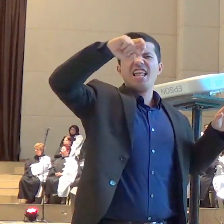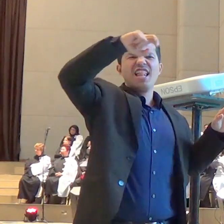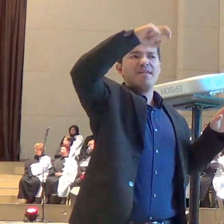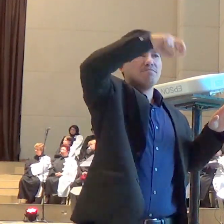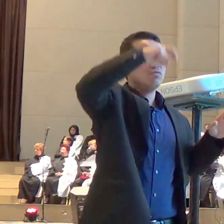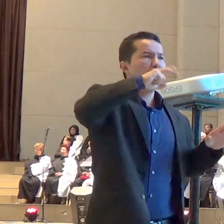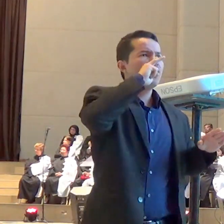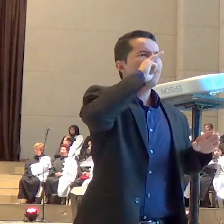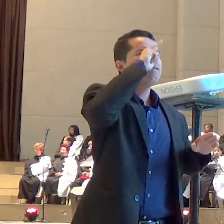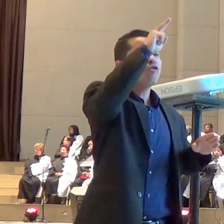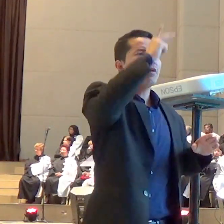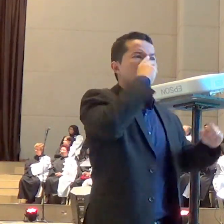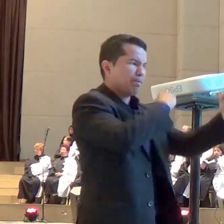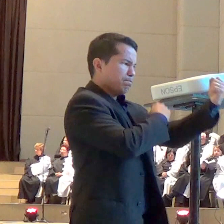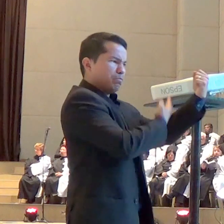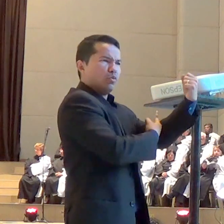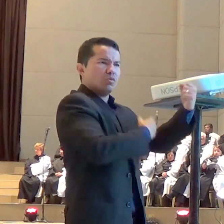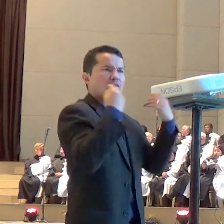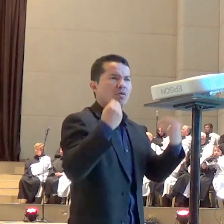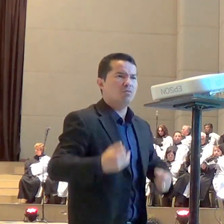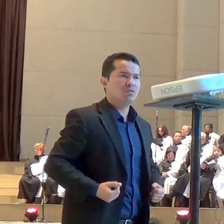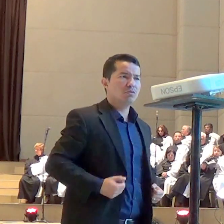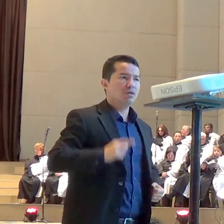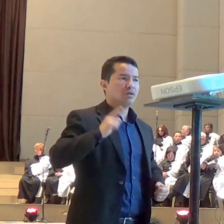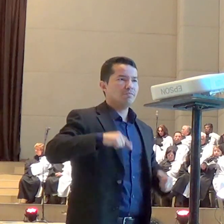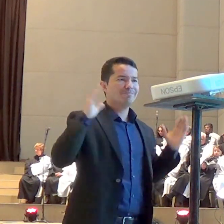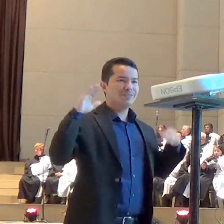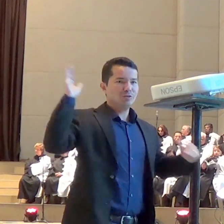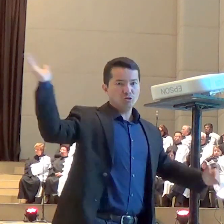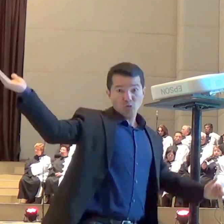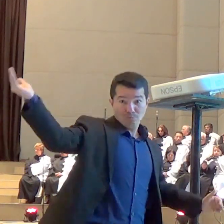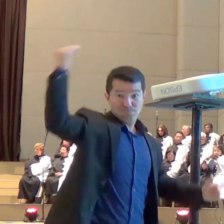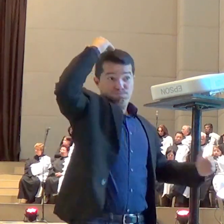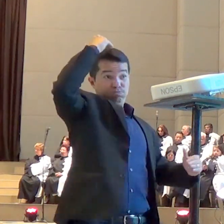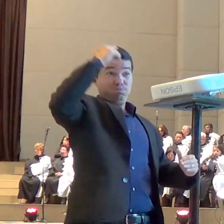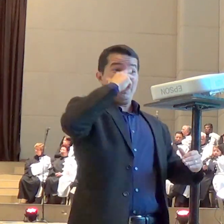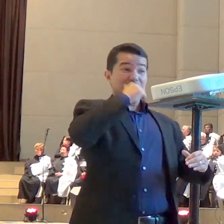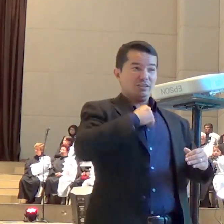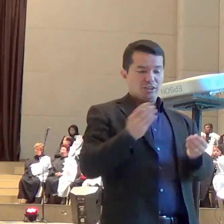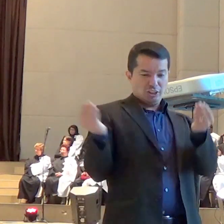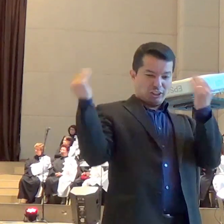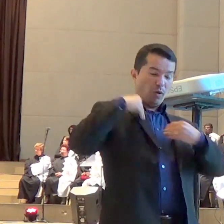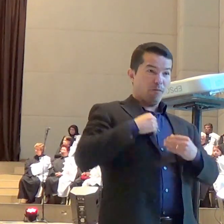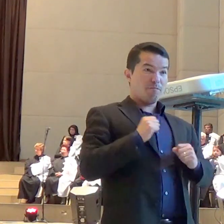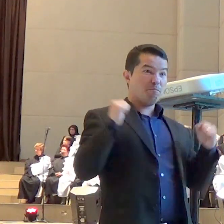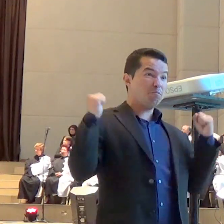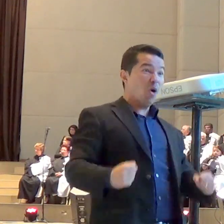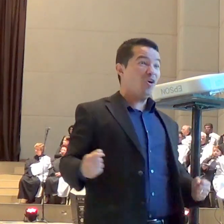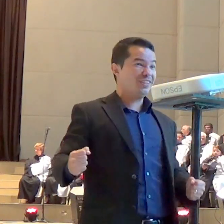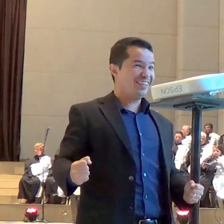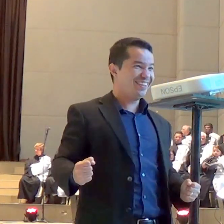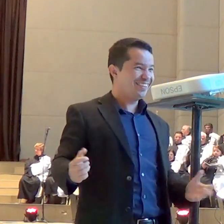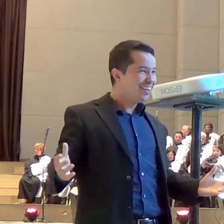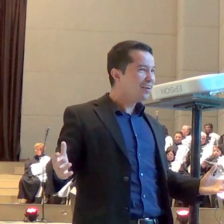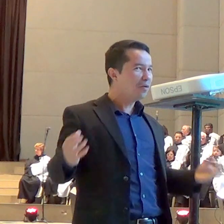versículo 42 e que fala a respeito de Jesus no jardim do dia de Sêmane onde está escrito assim